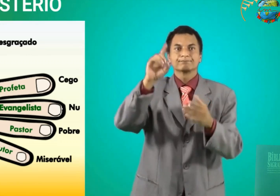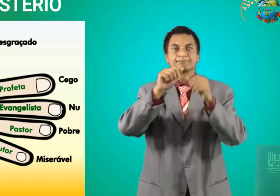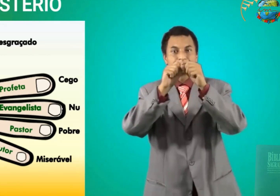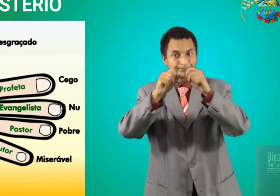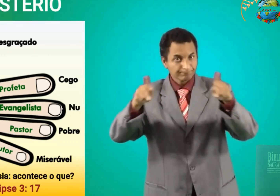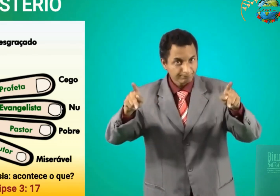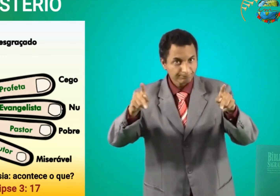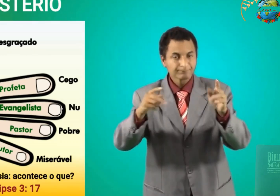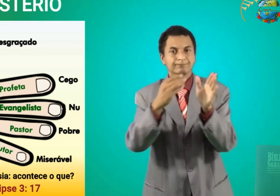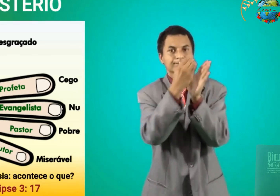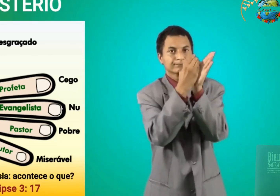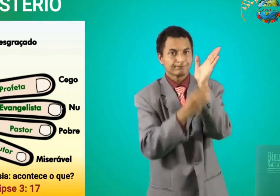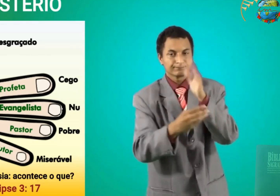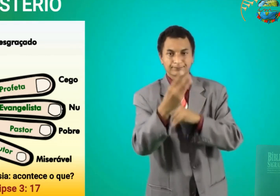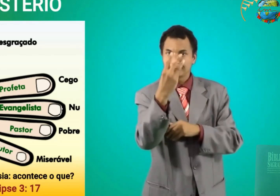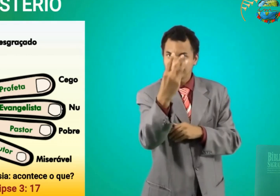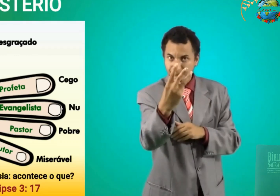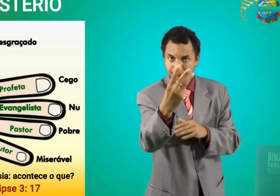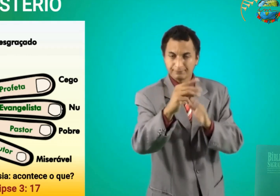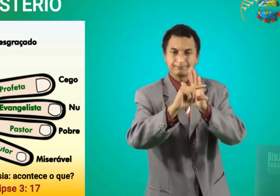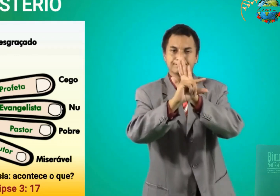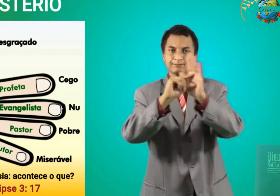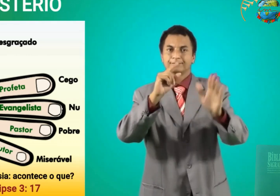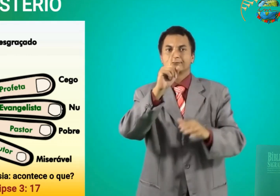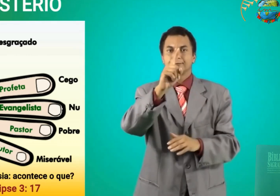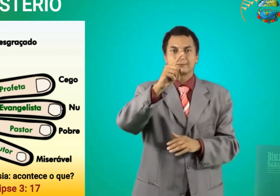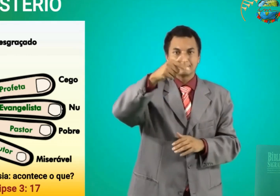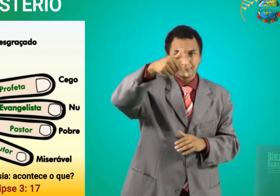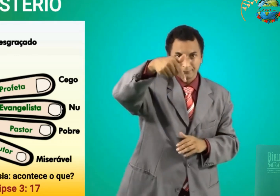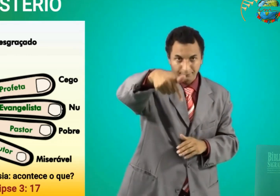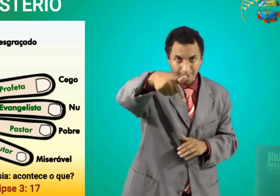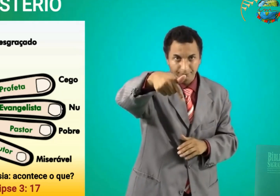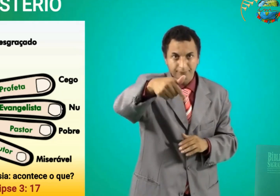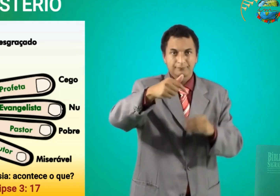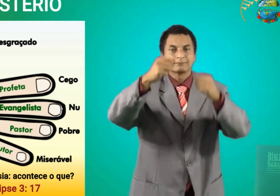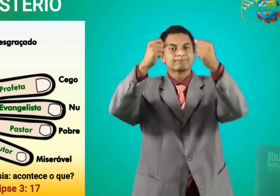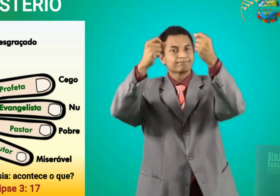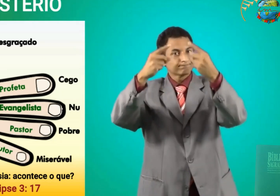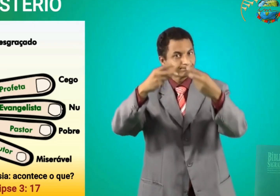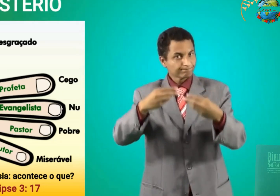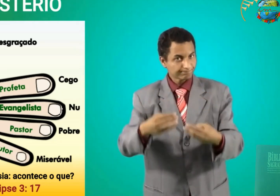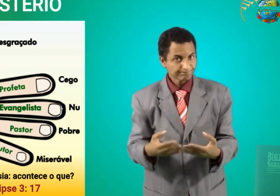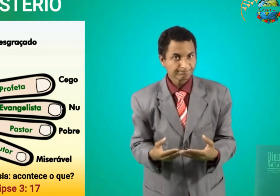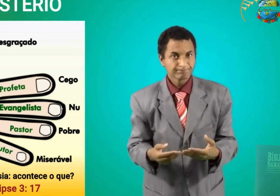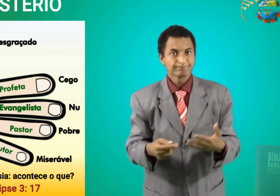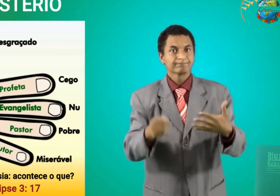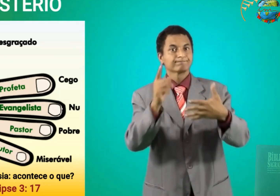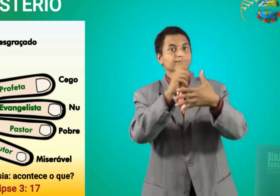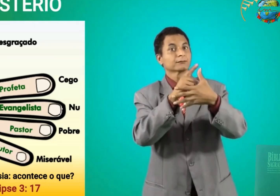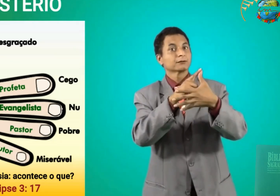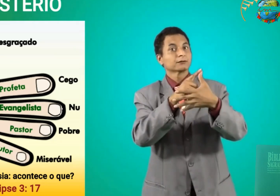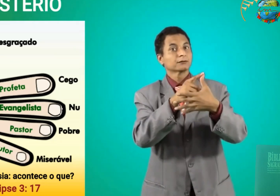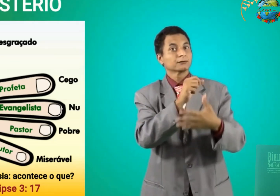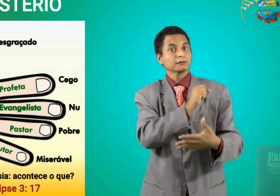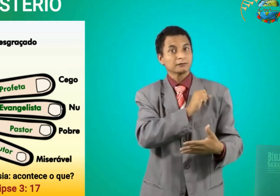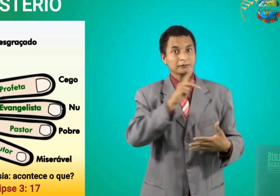Então a Bíblia mostra isso em Apocalipse No capítulo 3 No versículo 17 Explica sobre essa mudança Então o